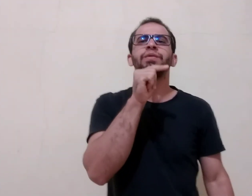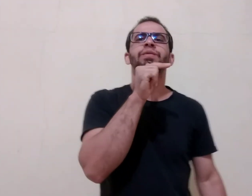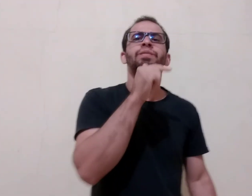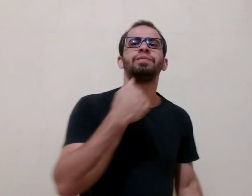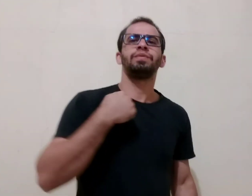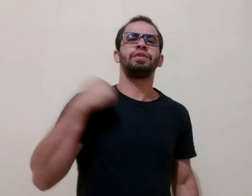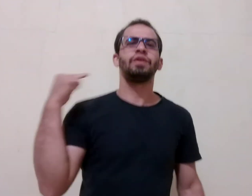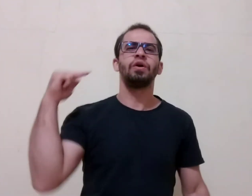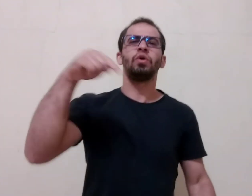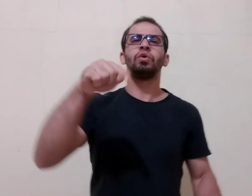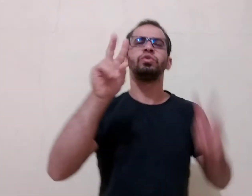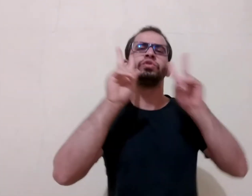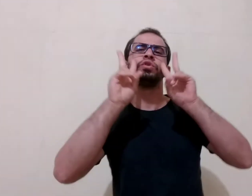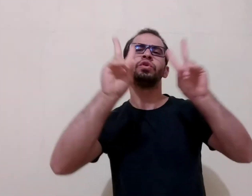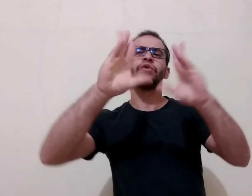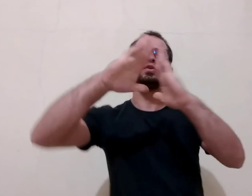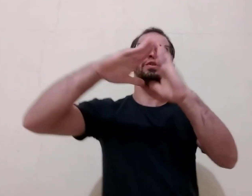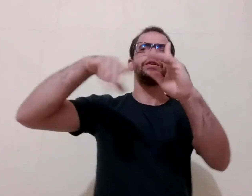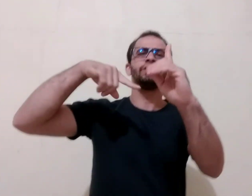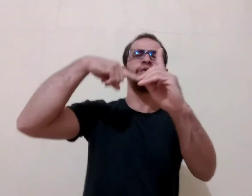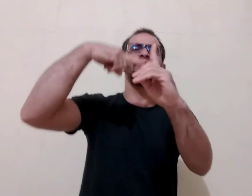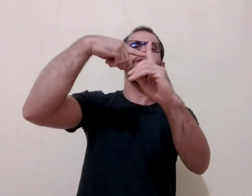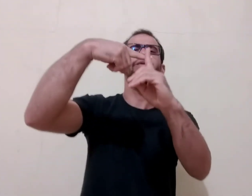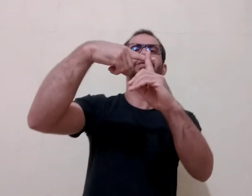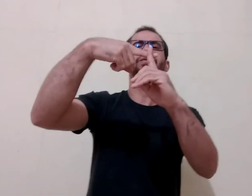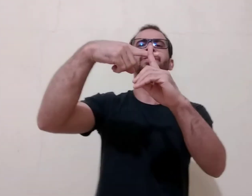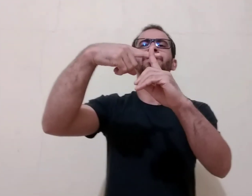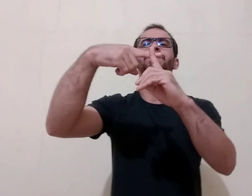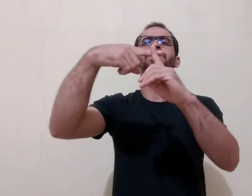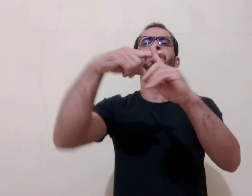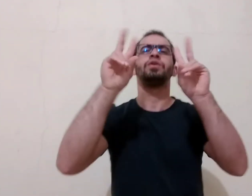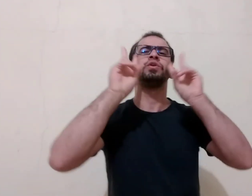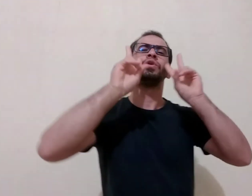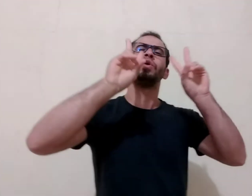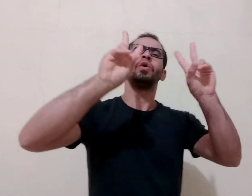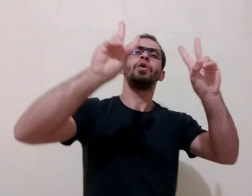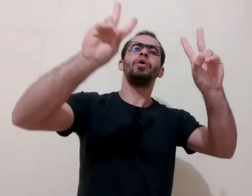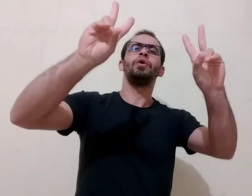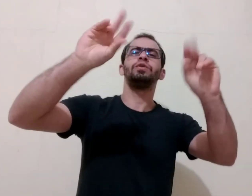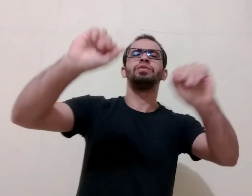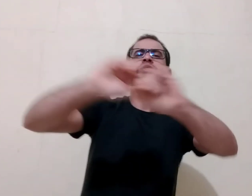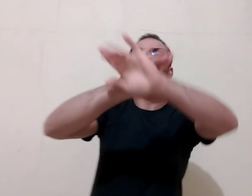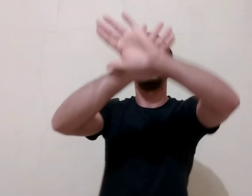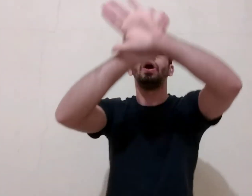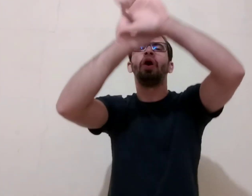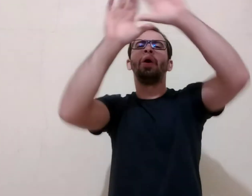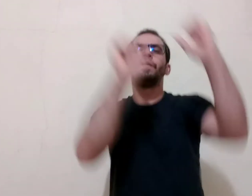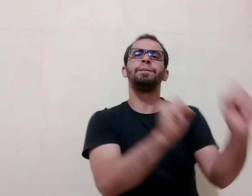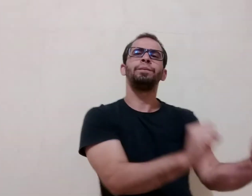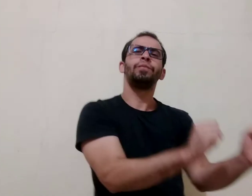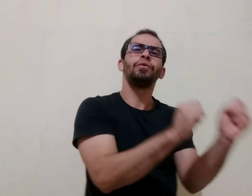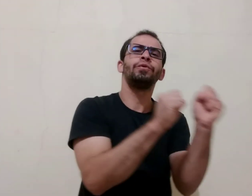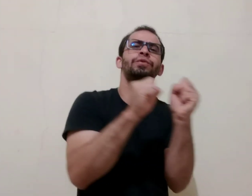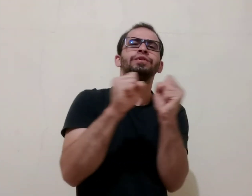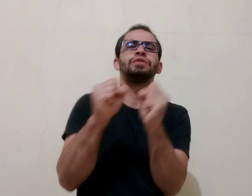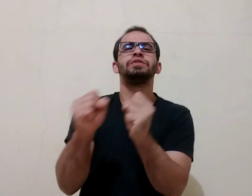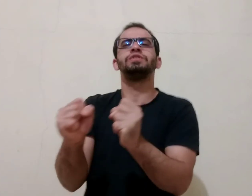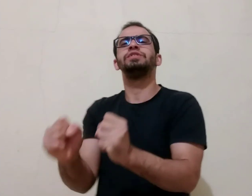Venho assim contemplar-vos no templo Para ver